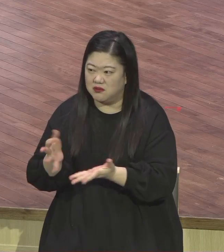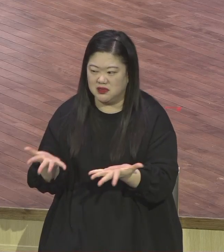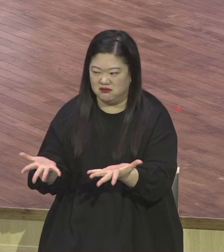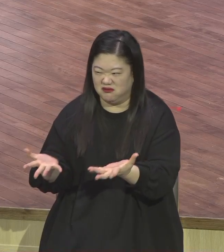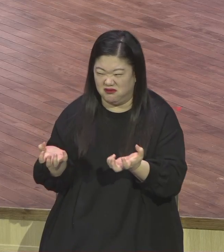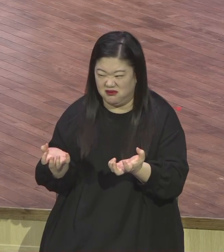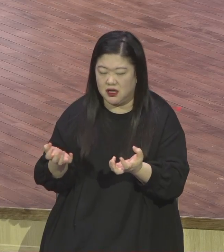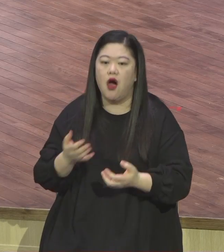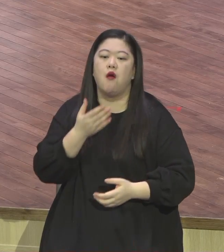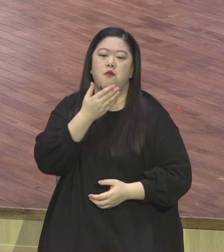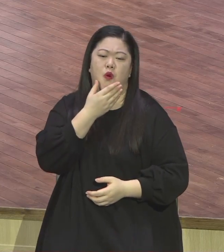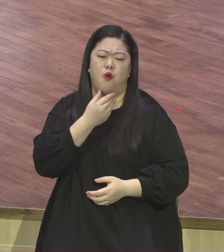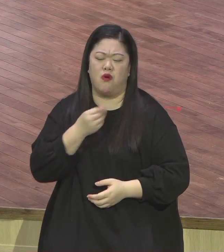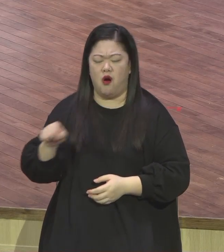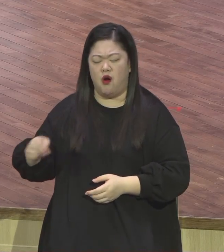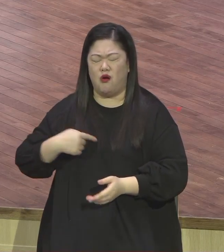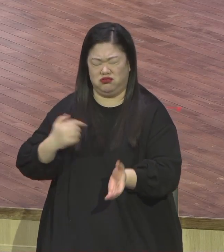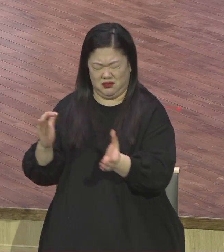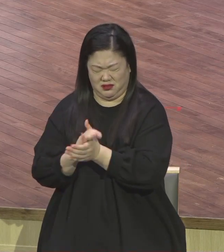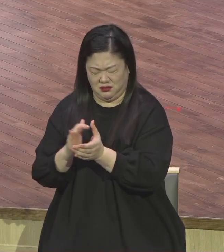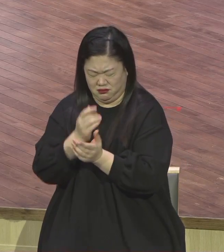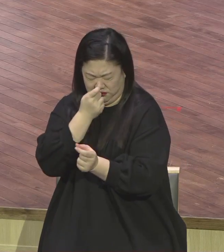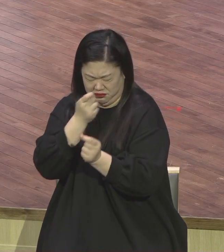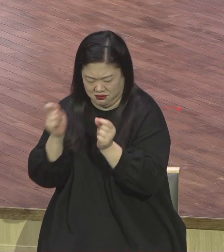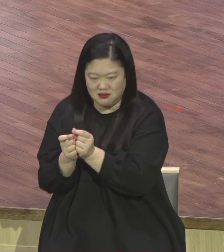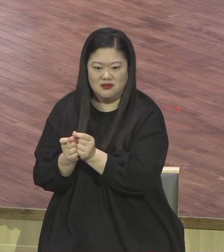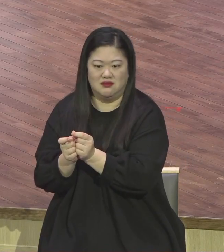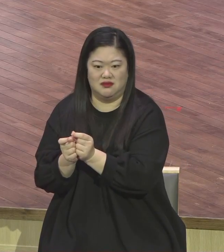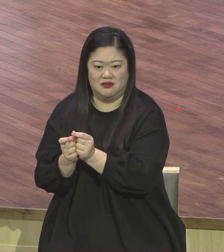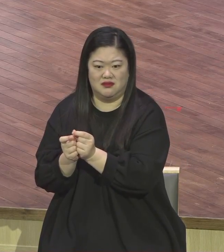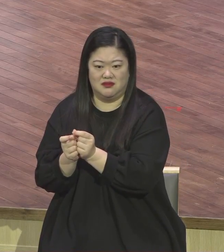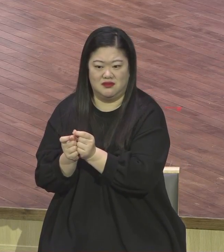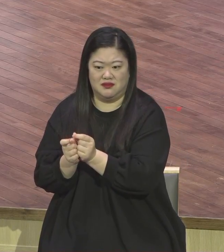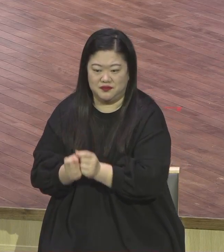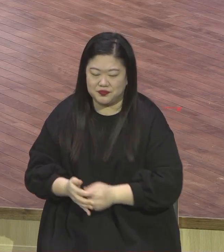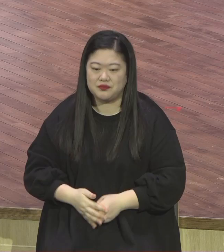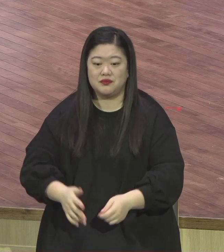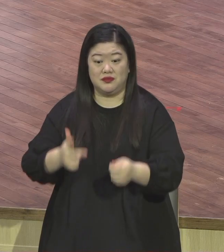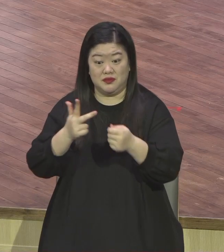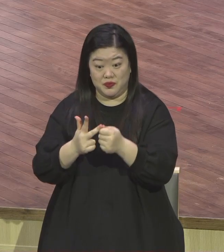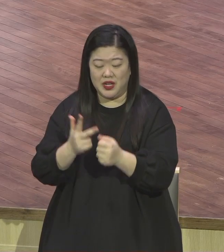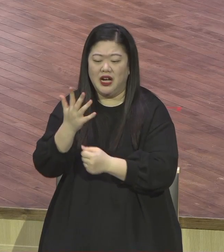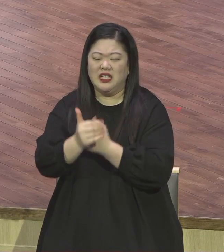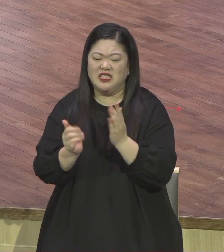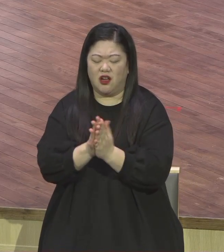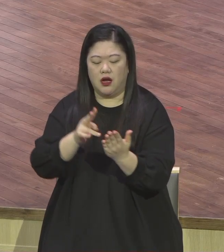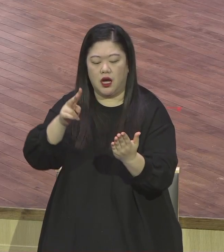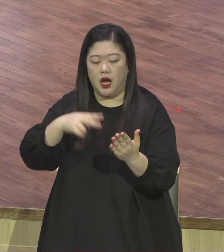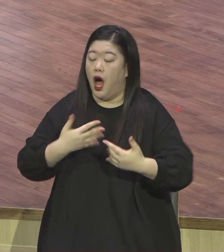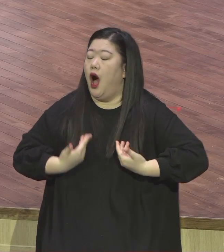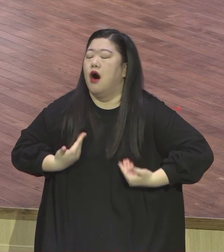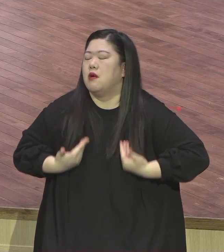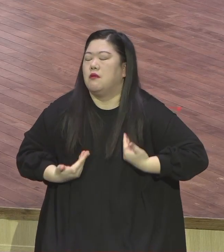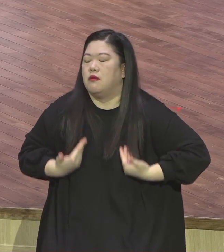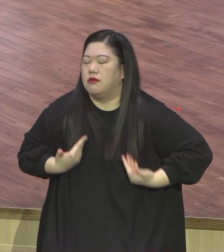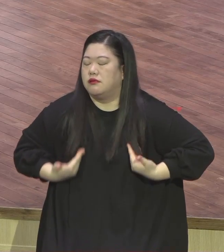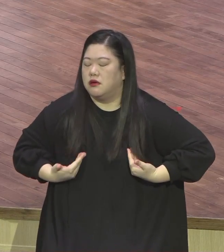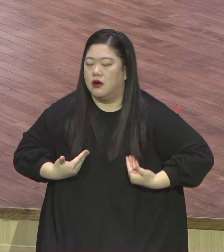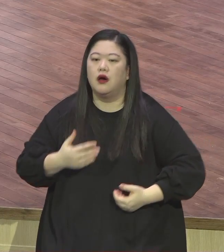나의 가장 큰 친구가 될 것임이요 성경 읽고 기도할 수 없을 만큼 바쁜 자는 복이 있나니 그들은